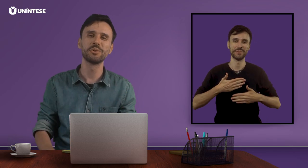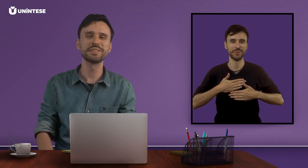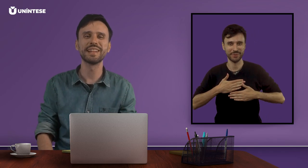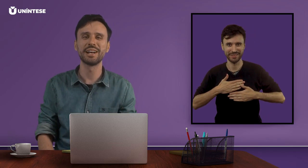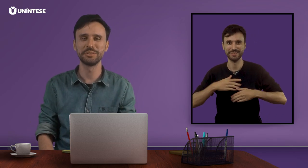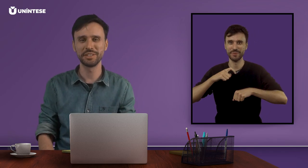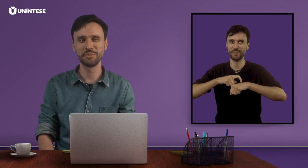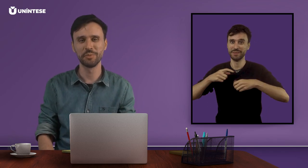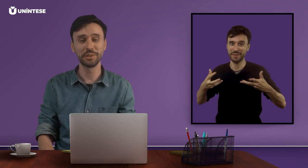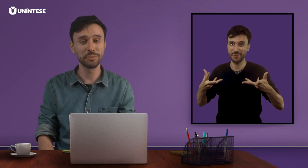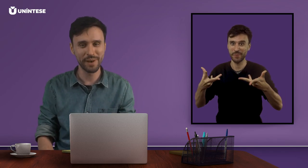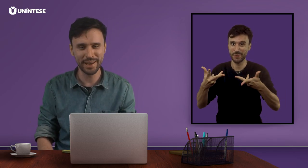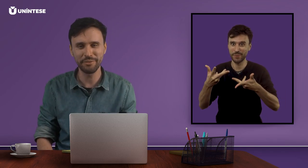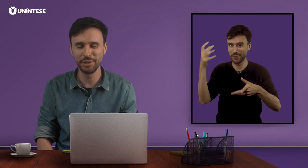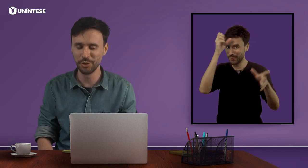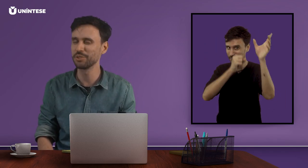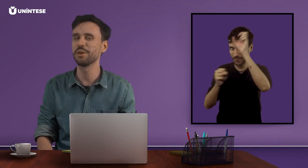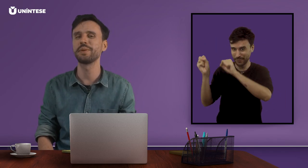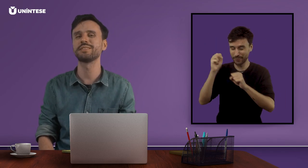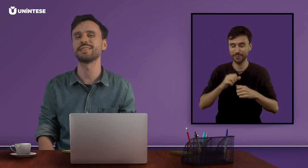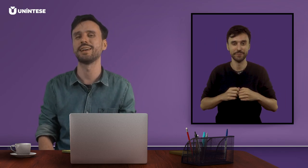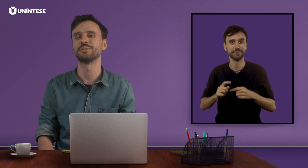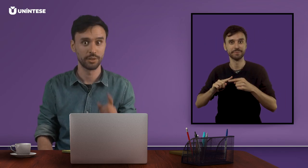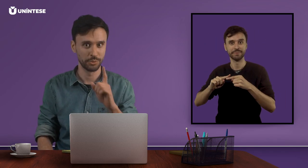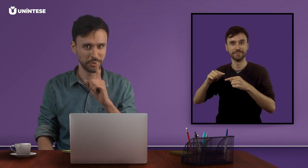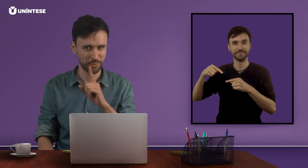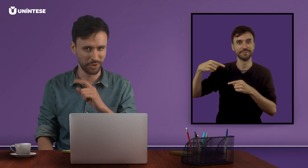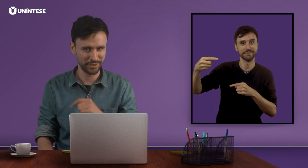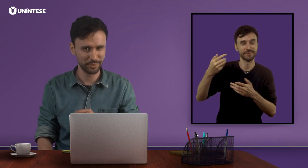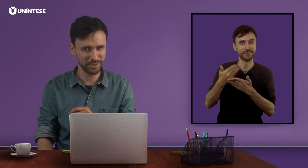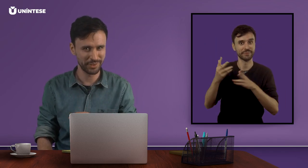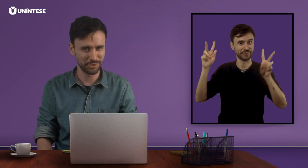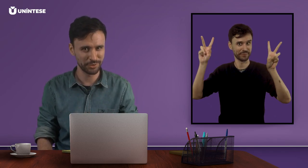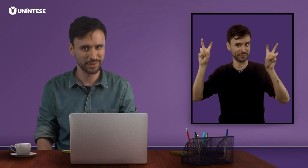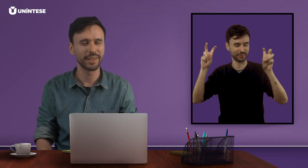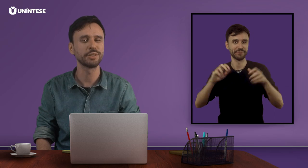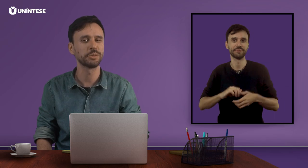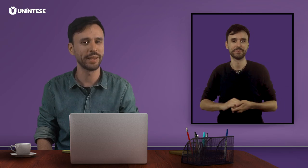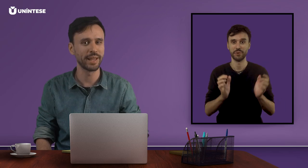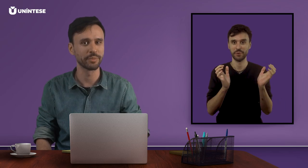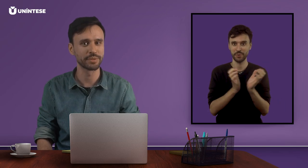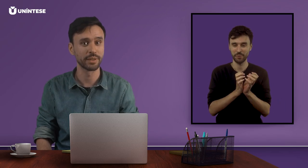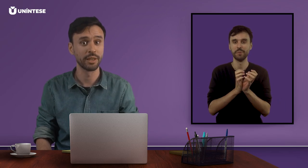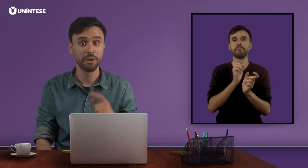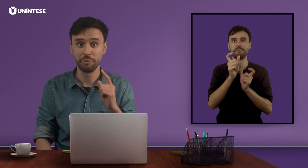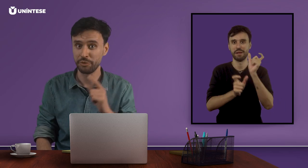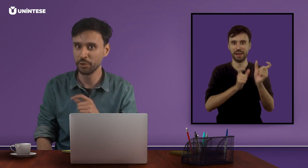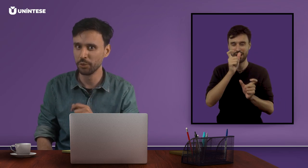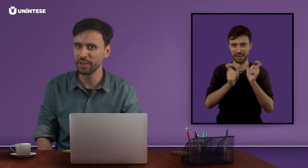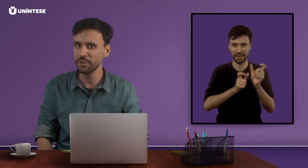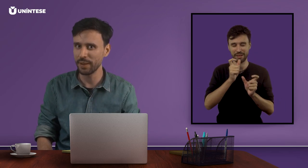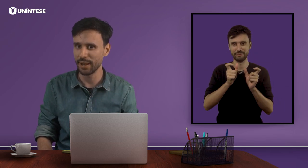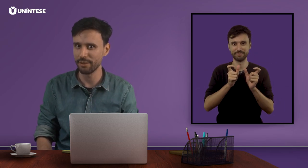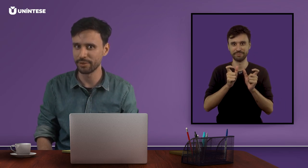gostado deste momento maravilhoso de aprendizado. Nos próximos vídeos, estudaremos figuras de palavras,